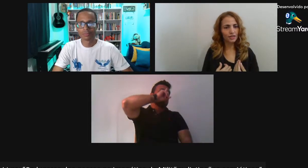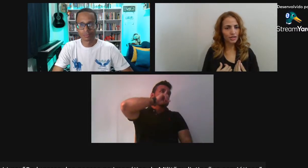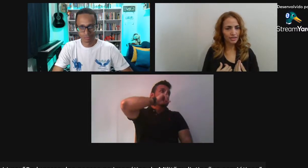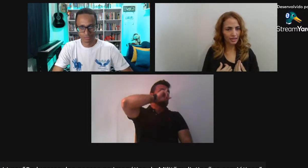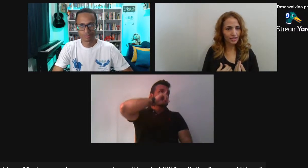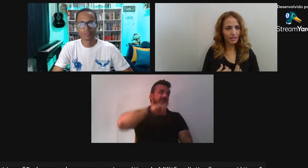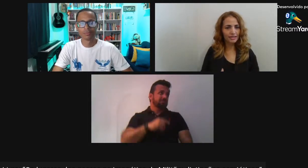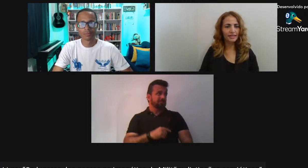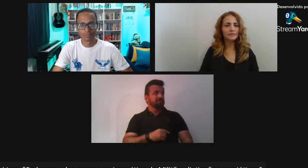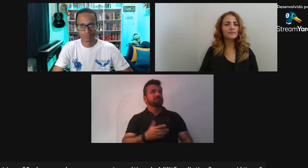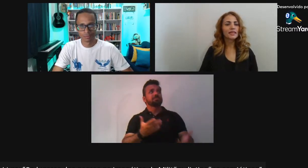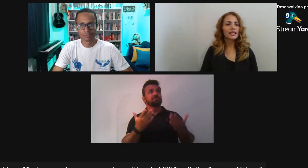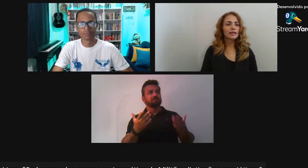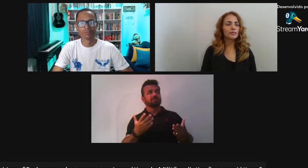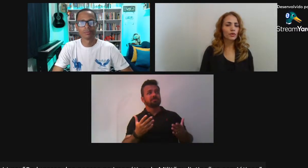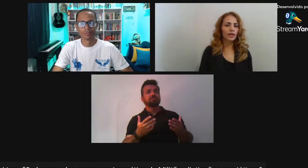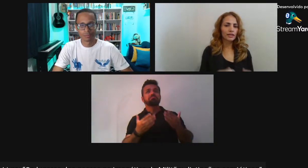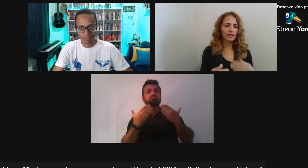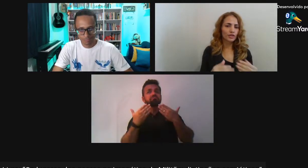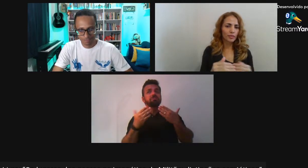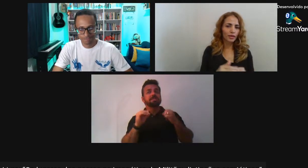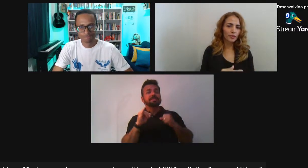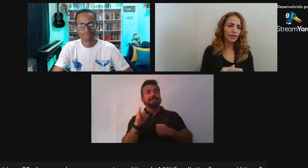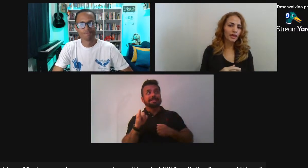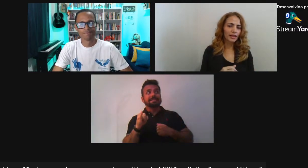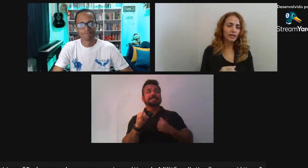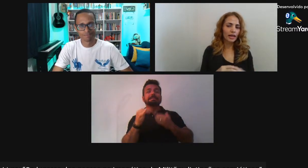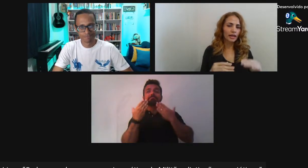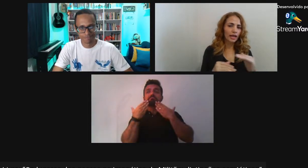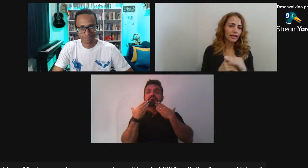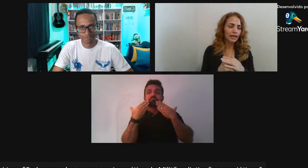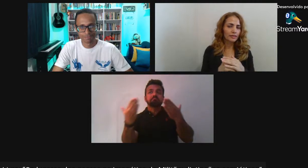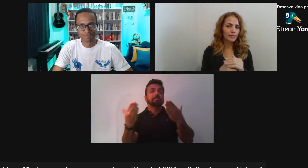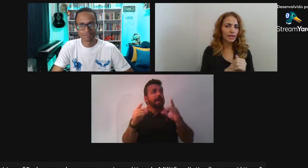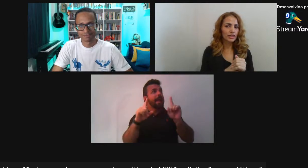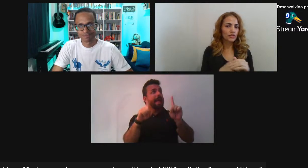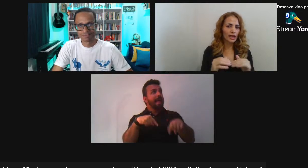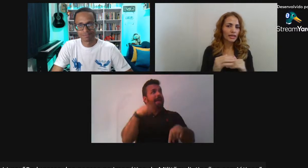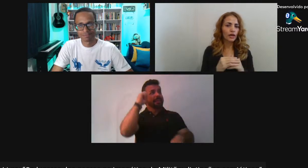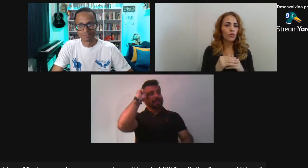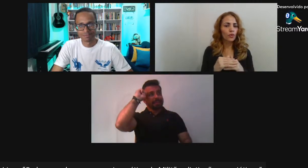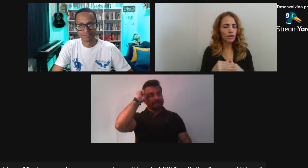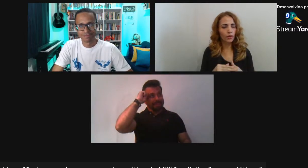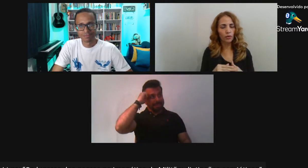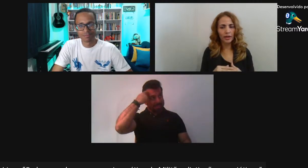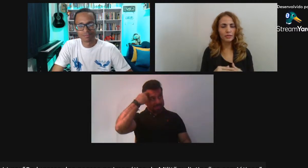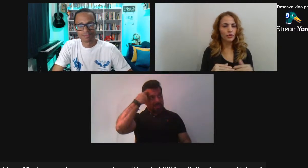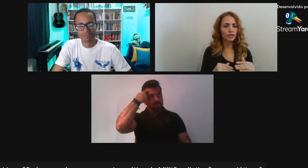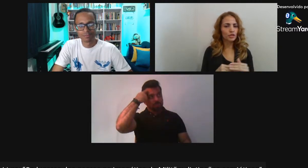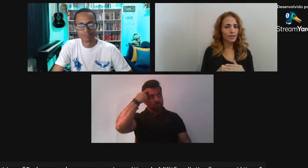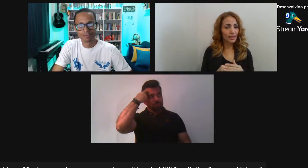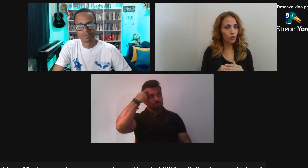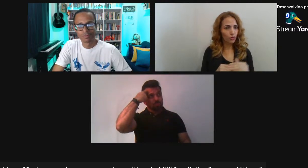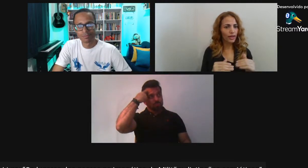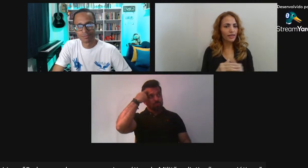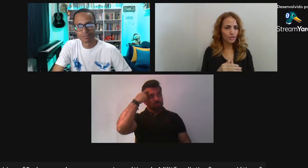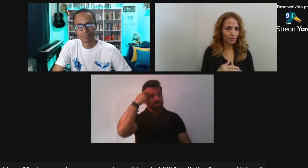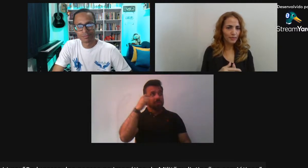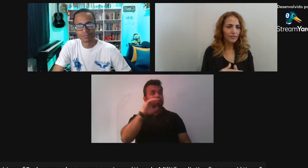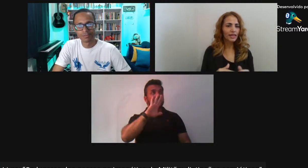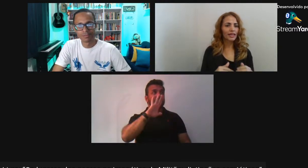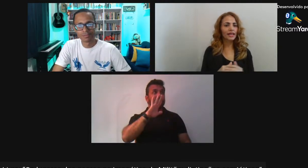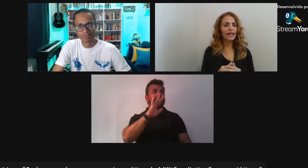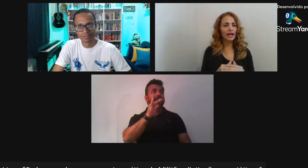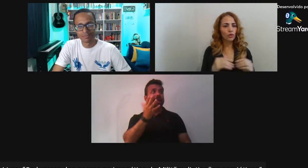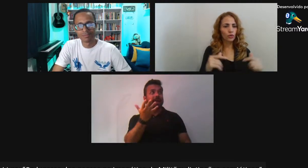características étnicas Porque existe também Uma pequena A gente fala que a cor Não é o mais importante Mas a cor é que